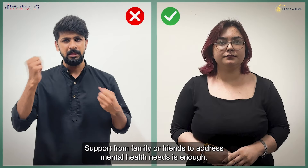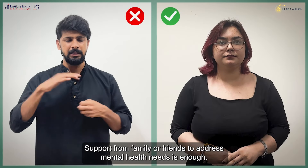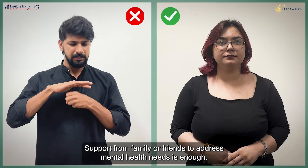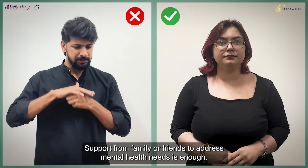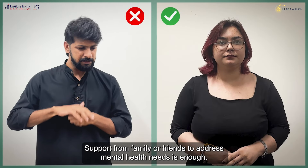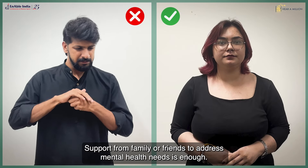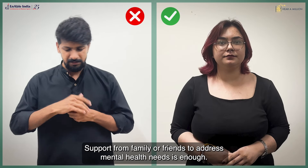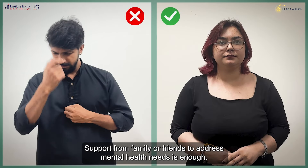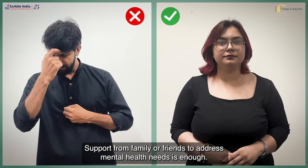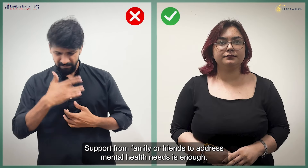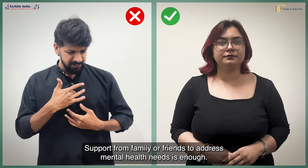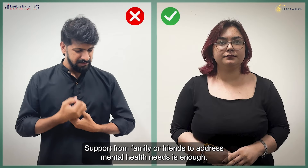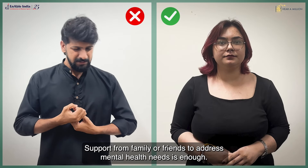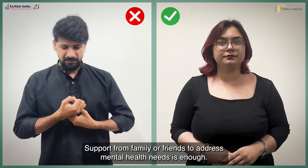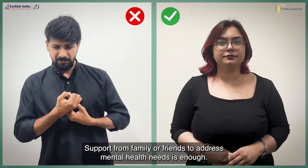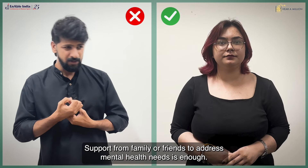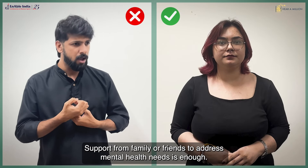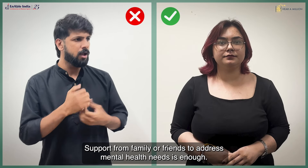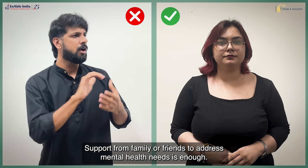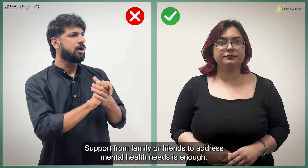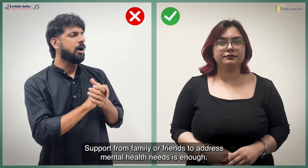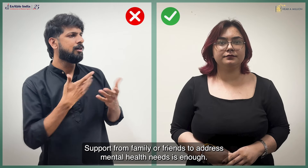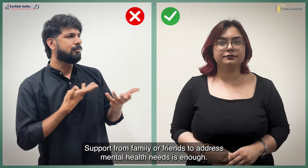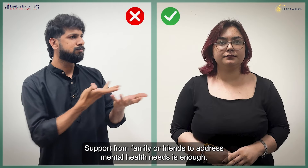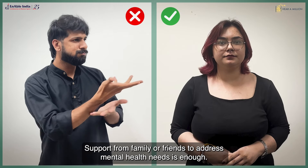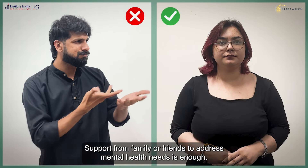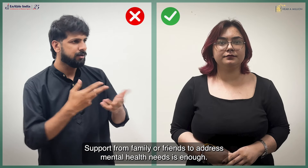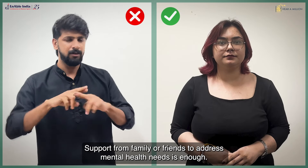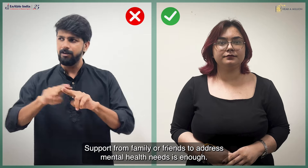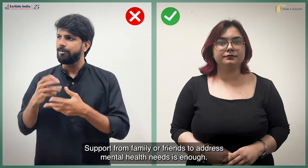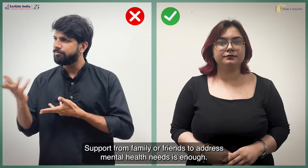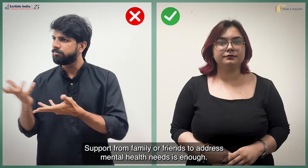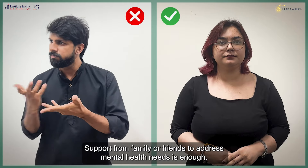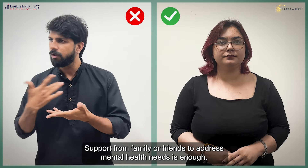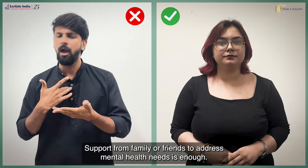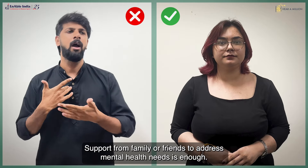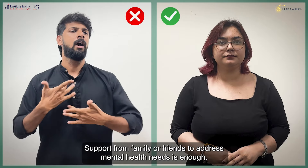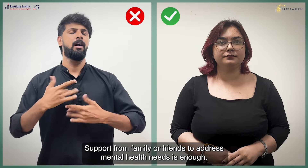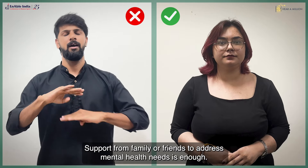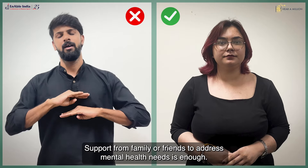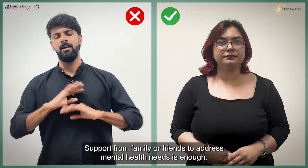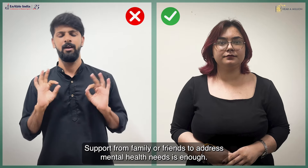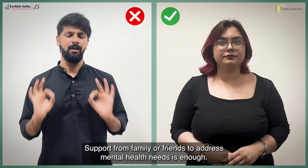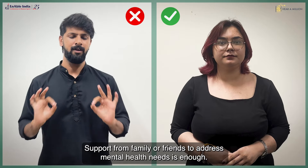मानसिक स्वास्थे आवशक्ताओं को पूरा करने के लिए परिवार या दोस्तों का समर्थन परियाप्थ है